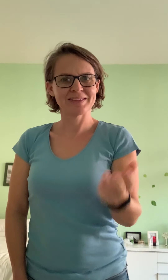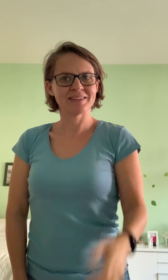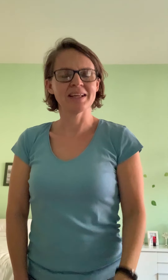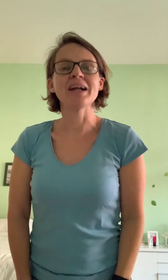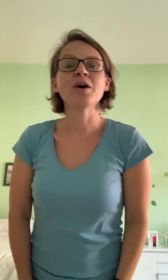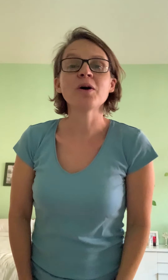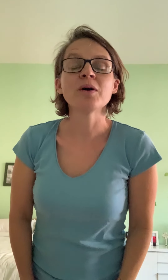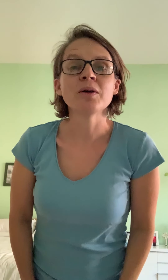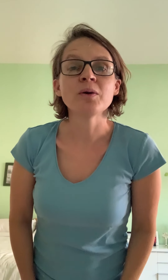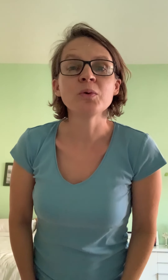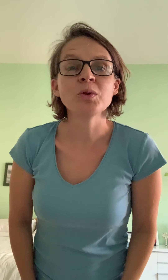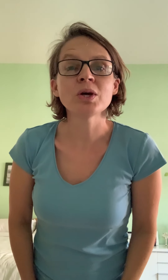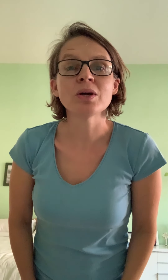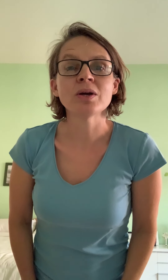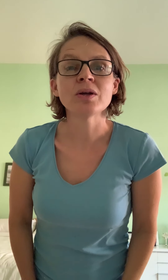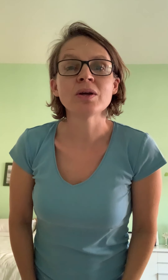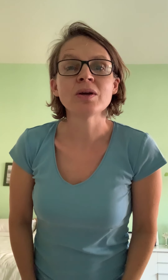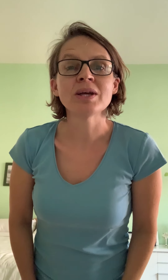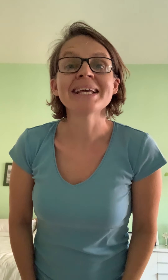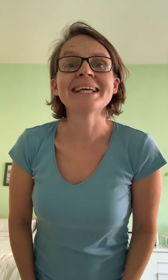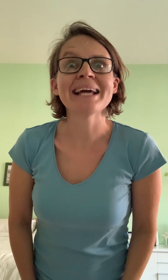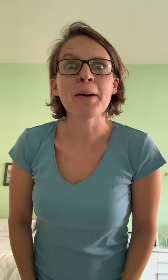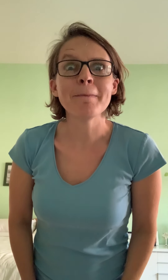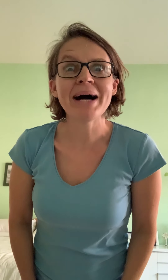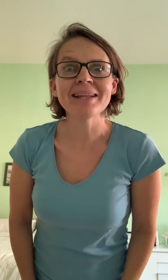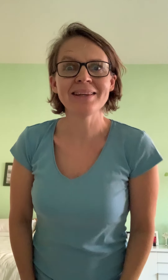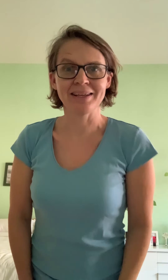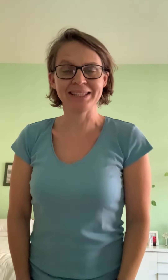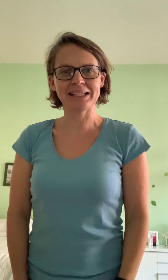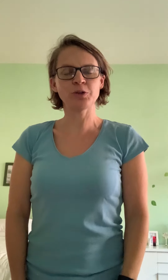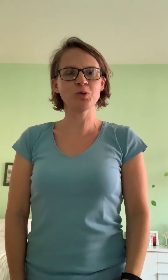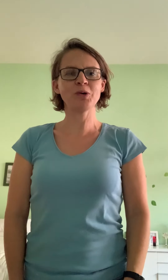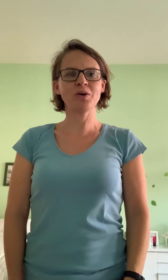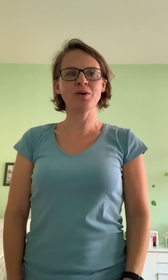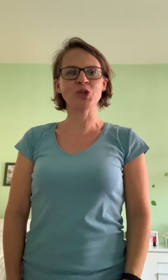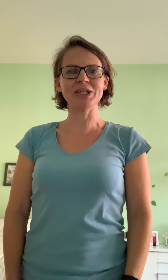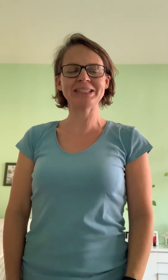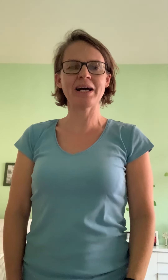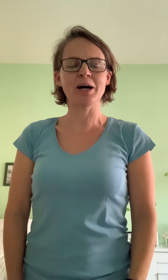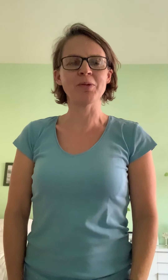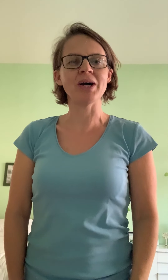Alors, une cabane. Exactement, dans les arbres.